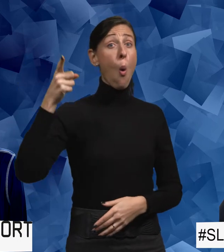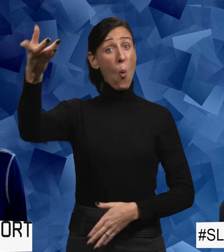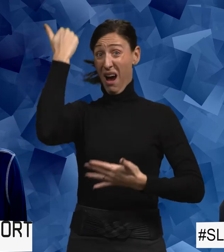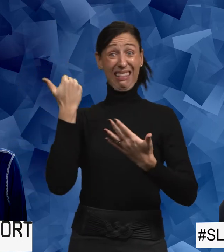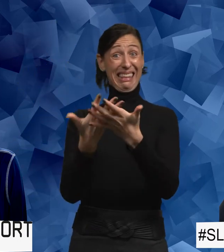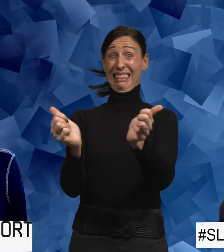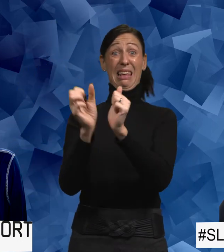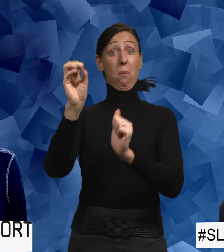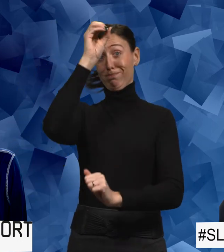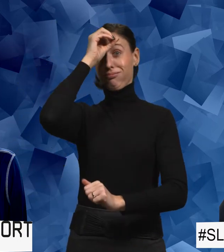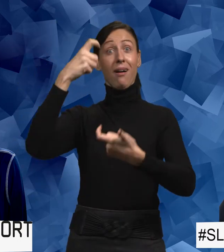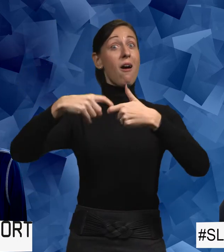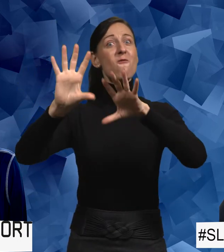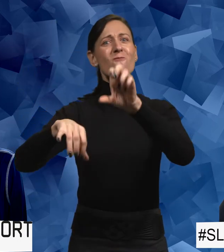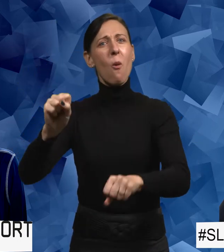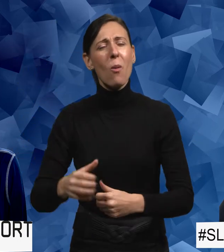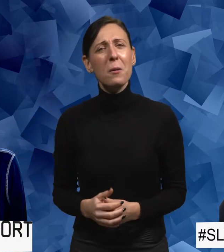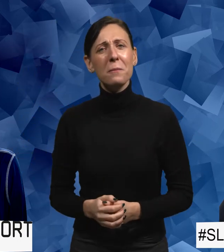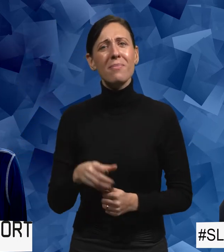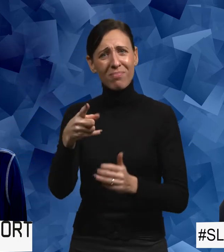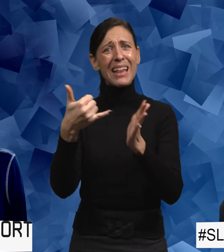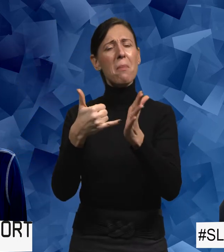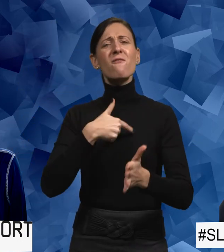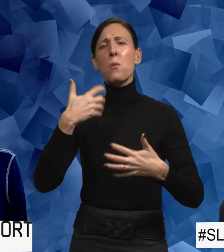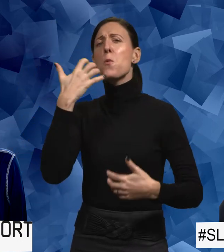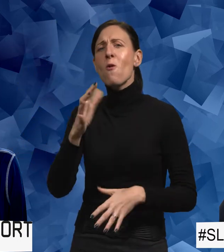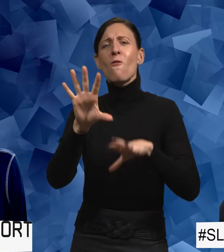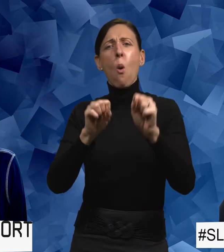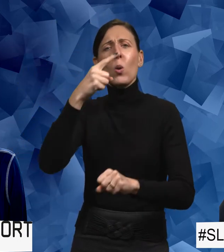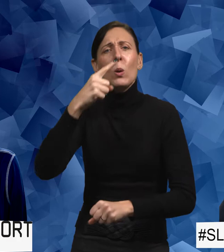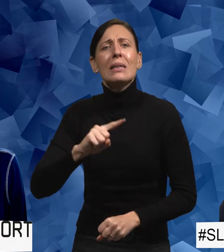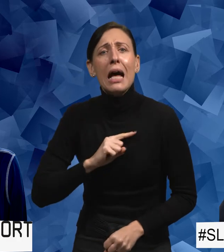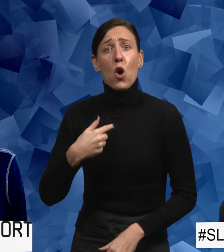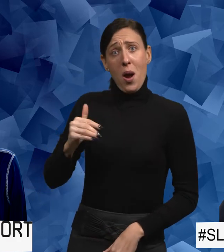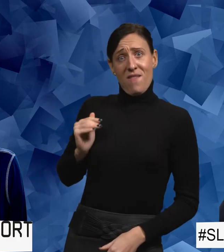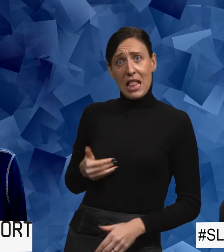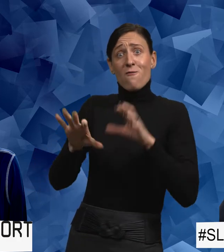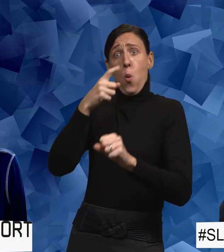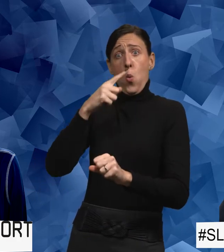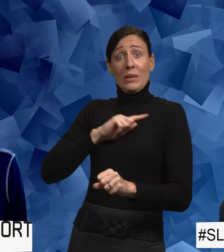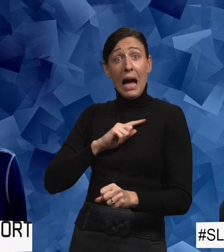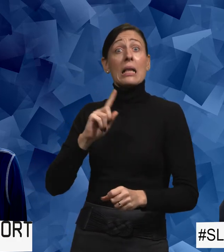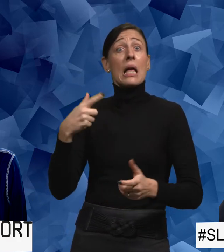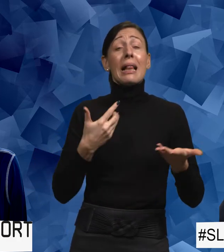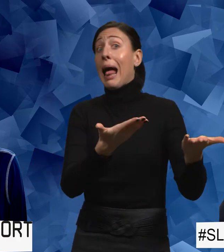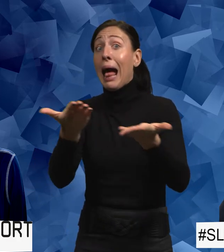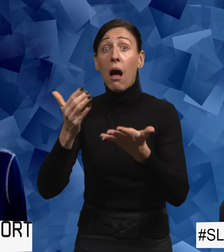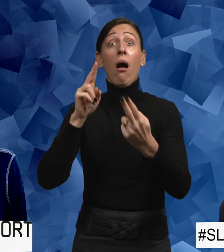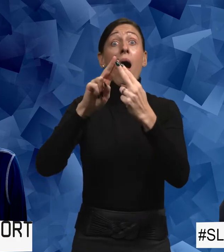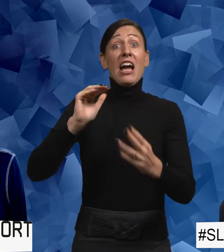våld. Och det innebär så att jag är ju våldsutsatt, alltså jag är kvinna och jag våldsutsatt. Det är klart att jag ska vara på kvinnofrid. Det